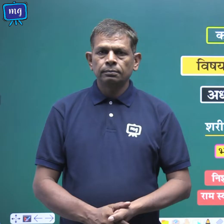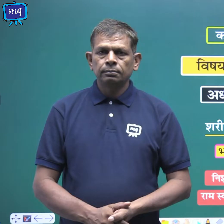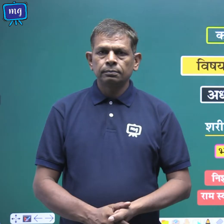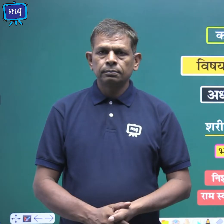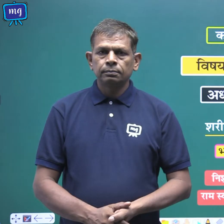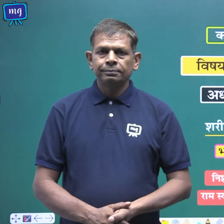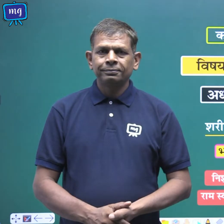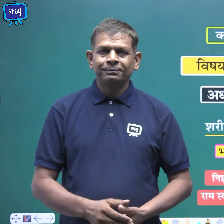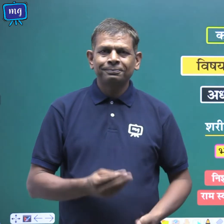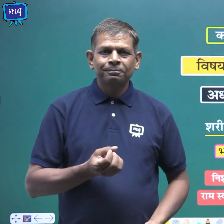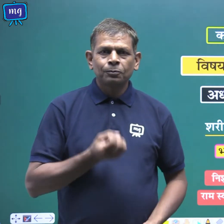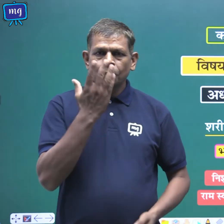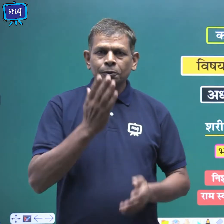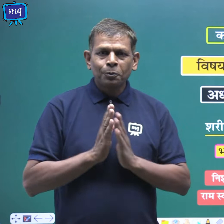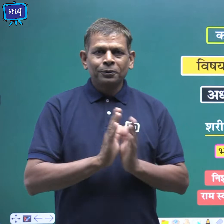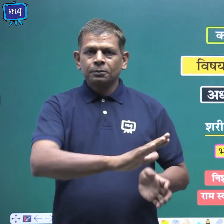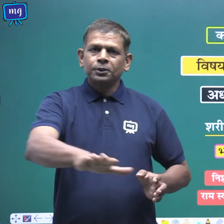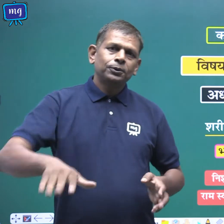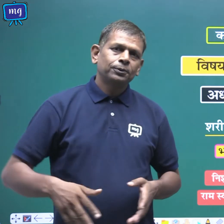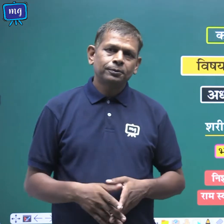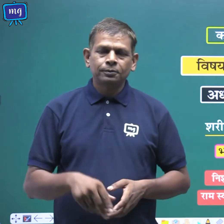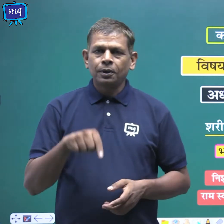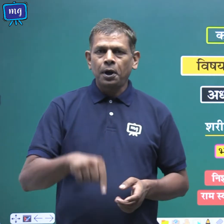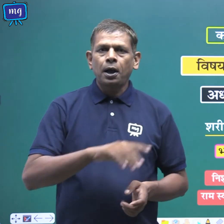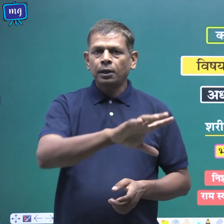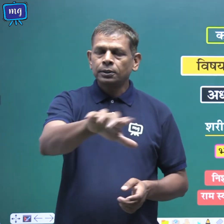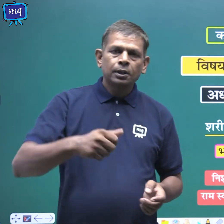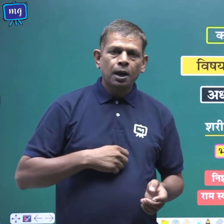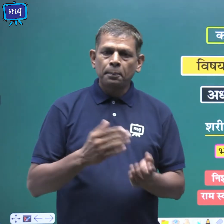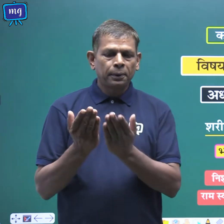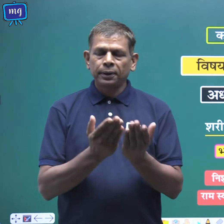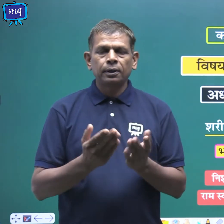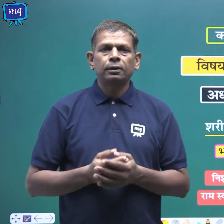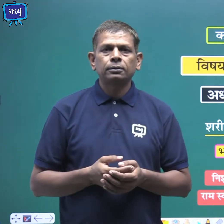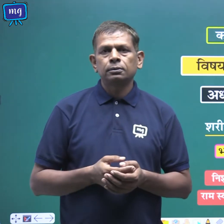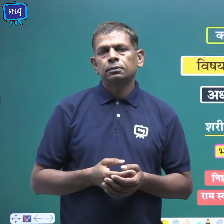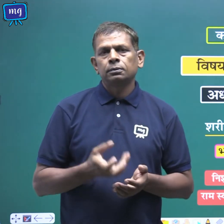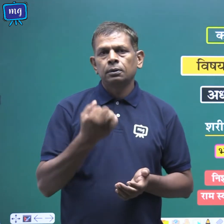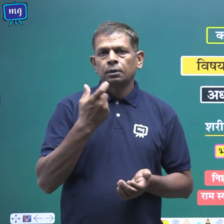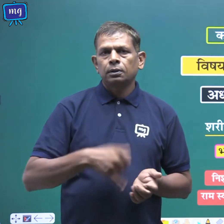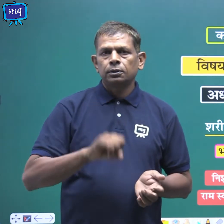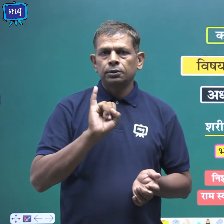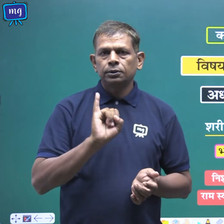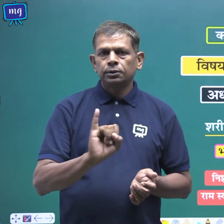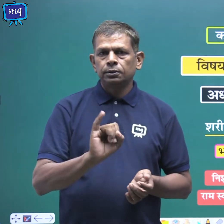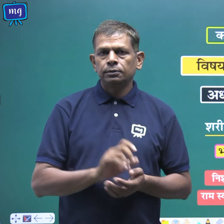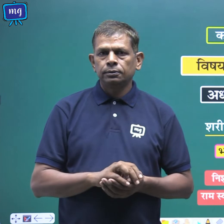गुड़ मॉर्निंग बच्चो आज हम पढ़ेंगे कक्षा छे